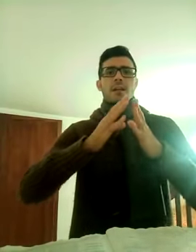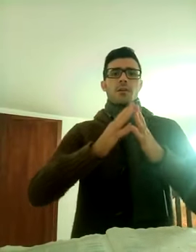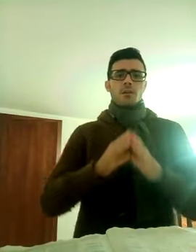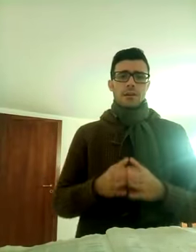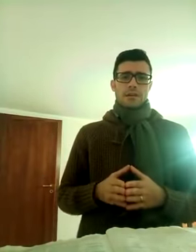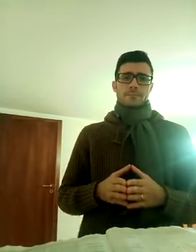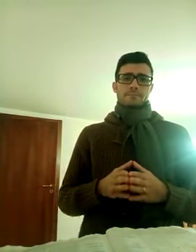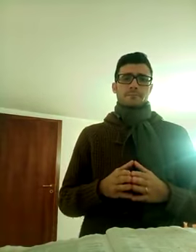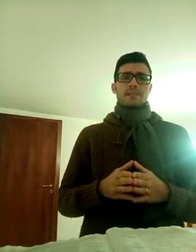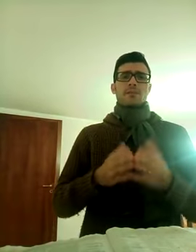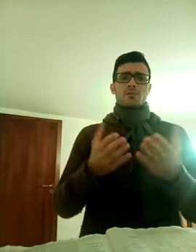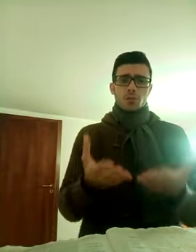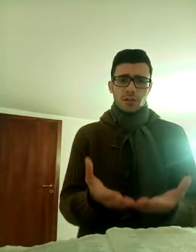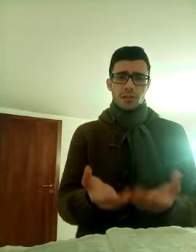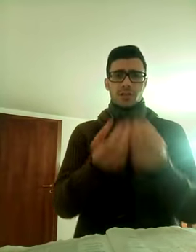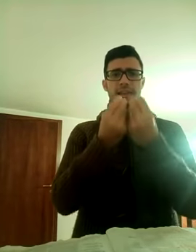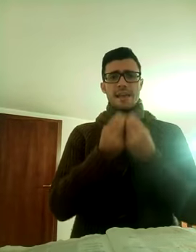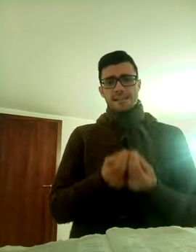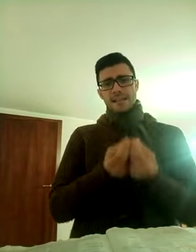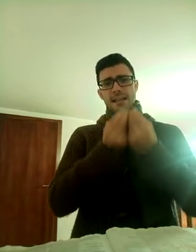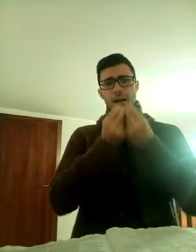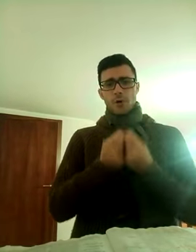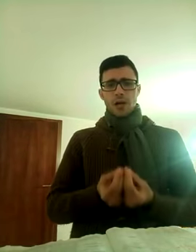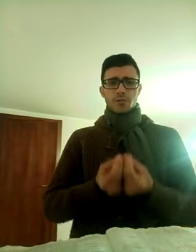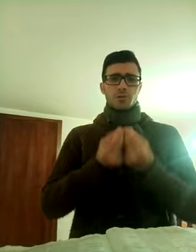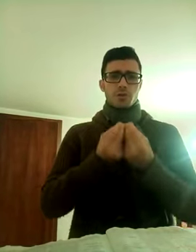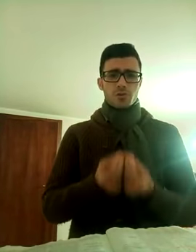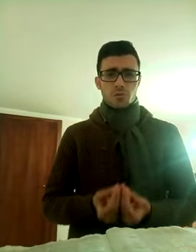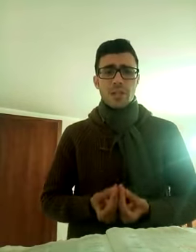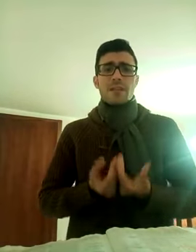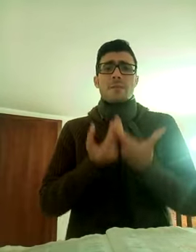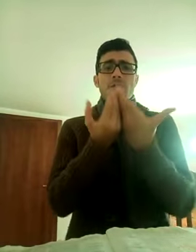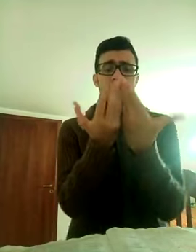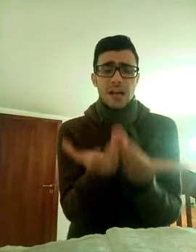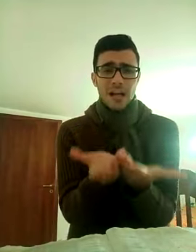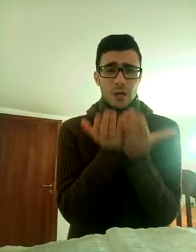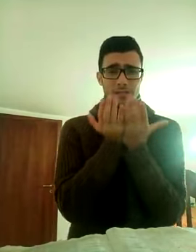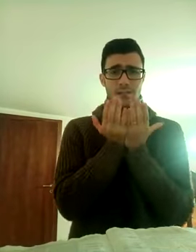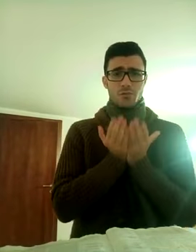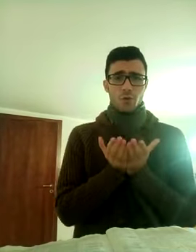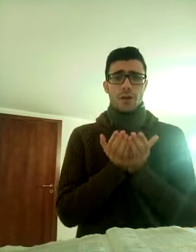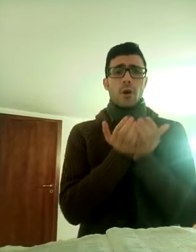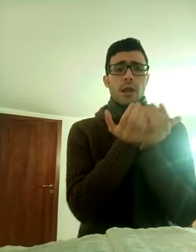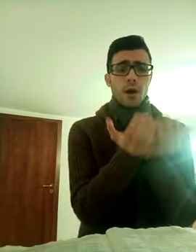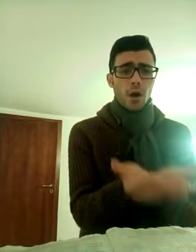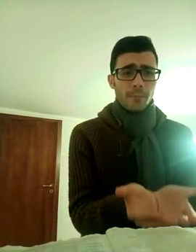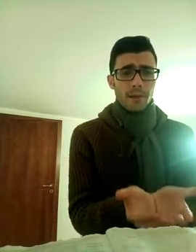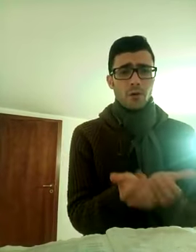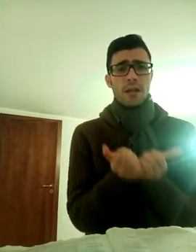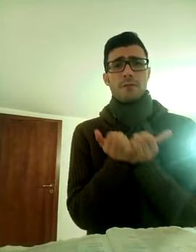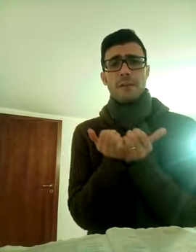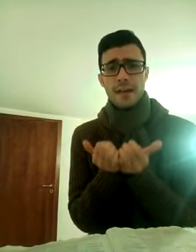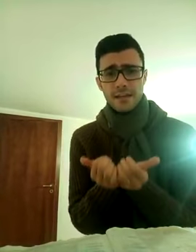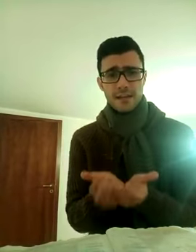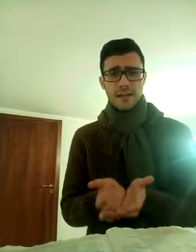allora se tu dici di essere innamorato di Gesù, devi dimostrarlo al Signore con le opere, con la fede,